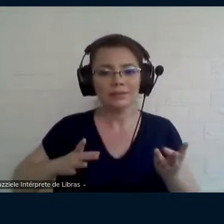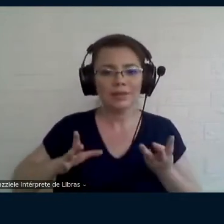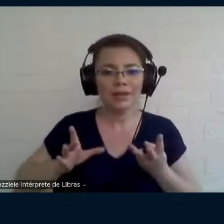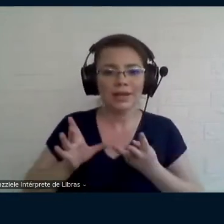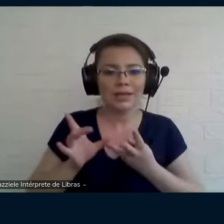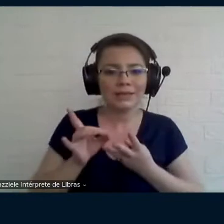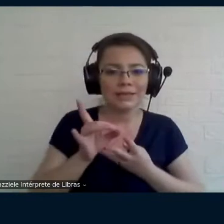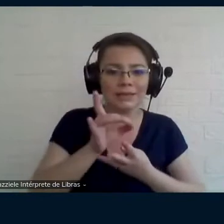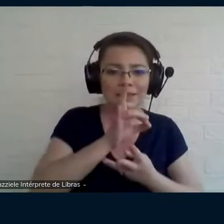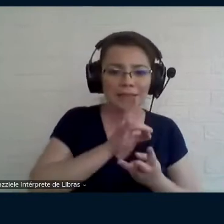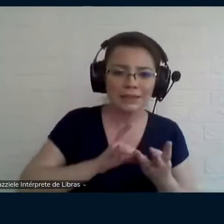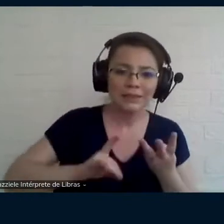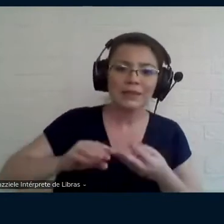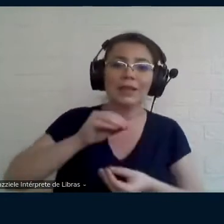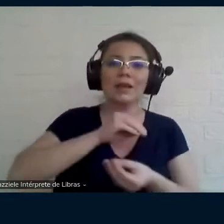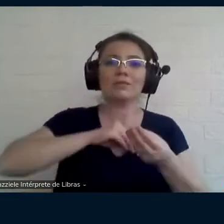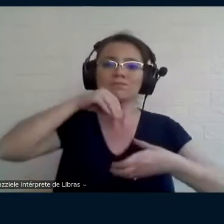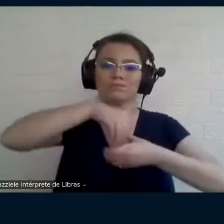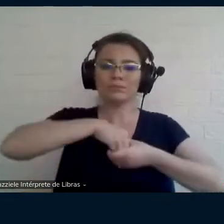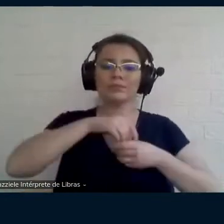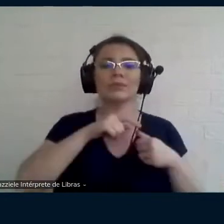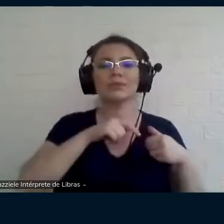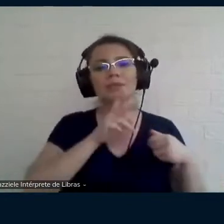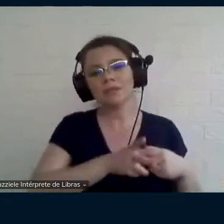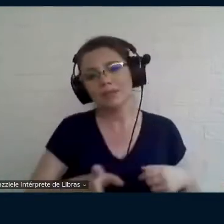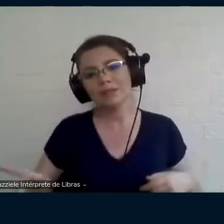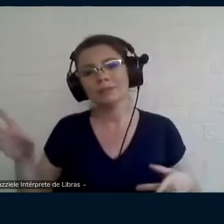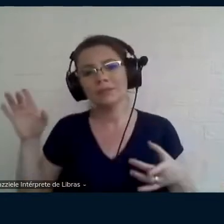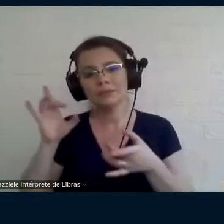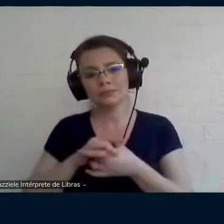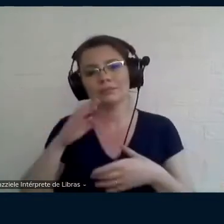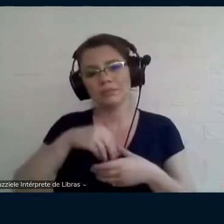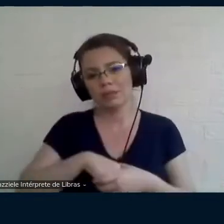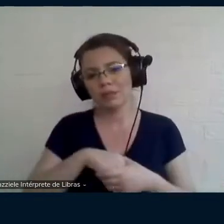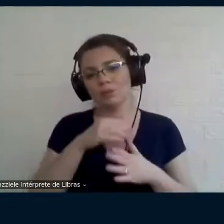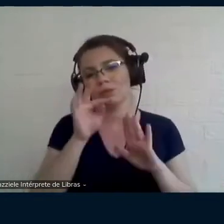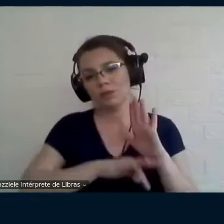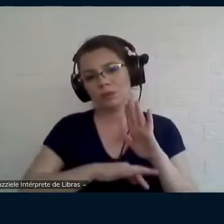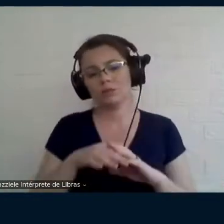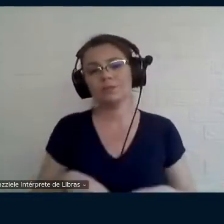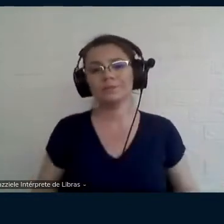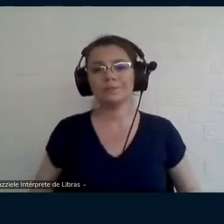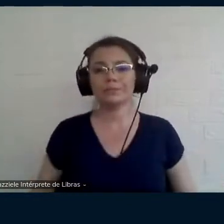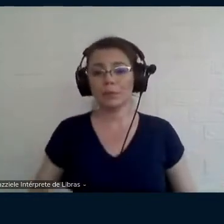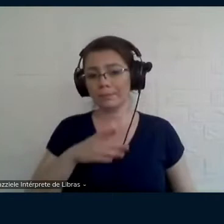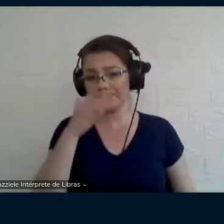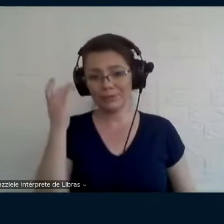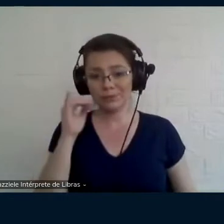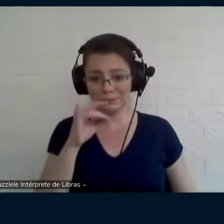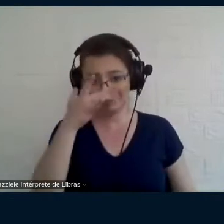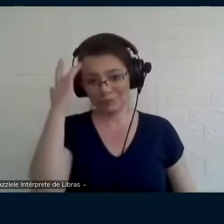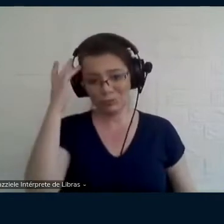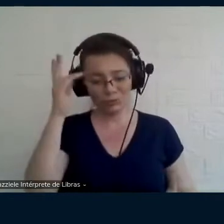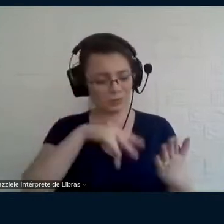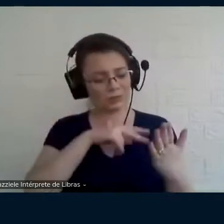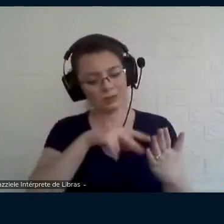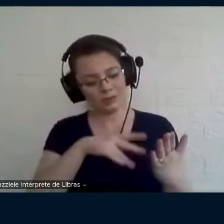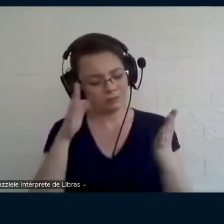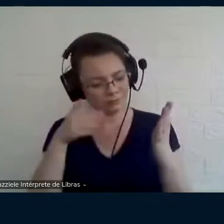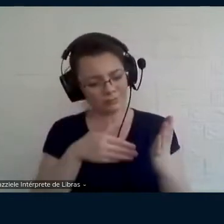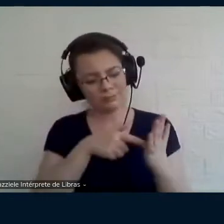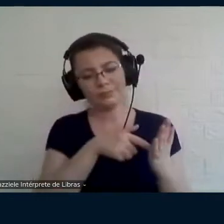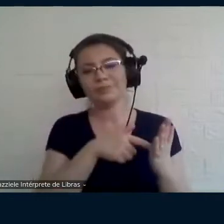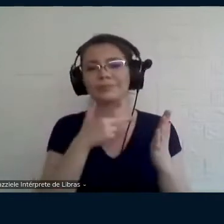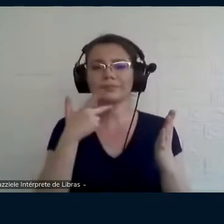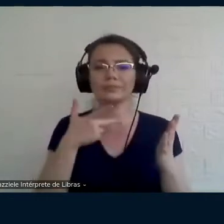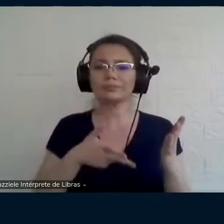girar em todos os momentos do texto então o leitor muito dedicado a essa parte depois